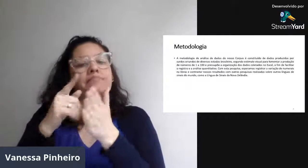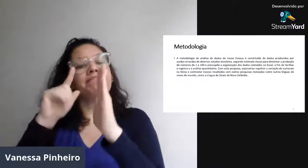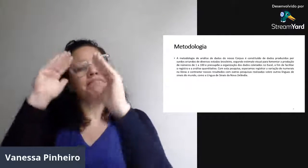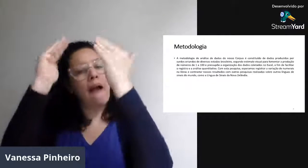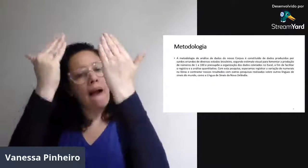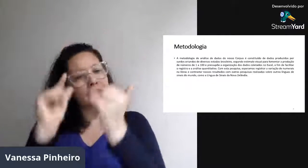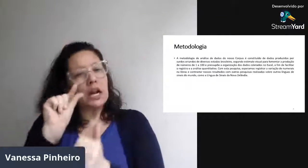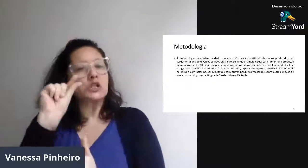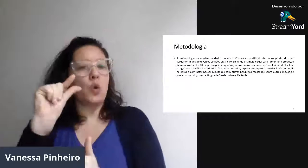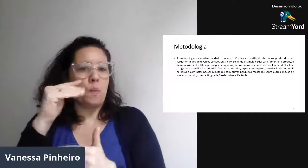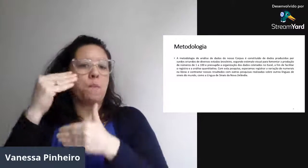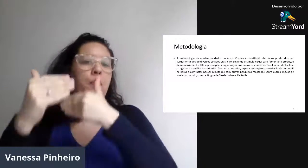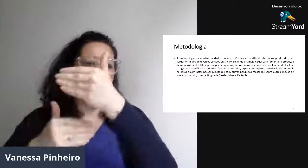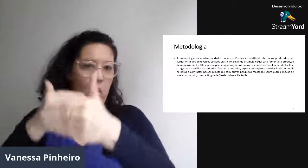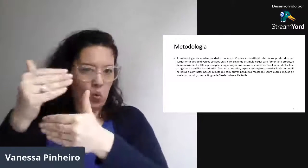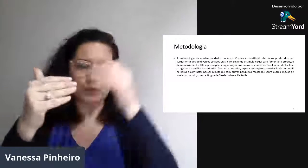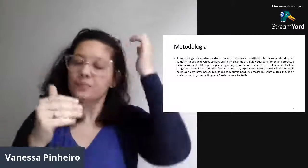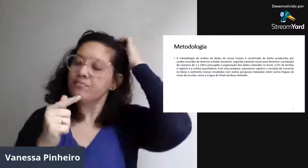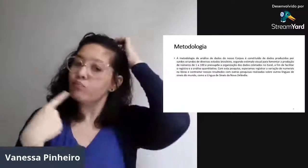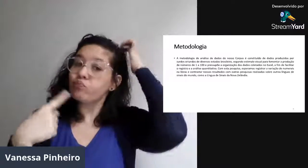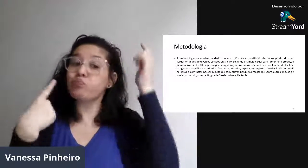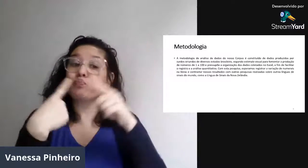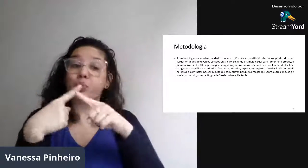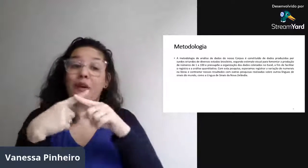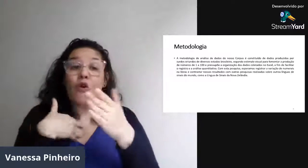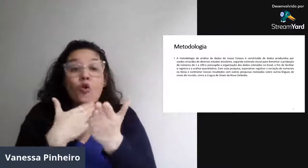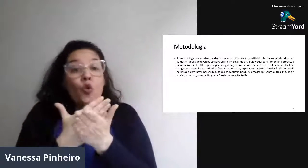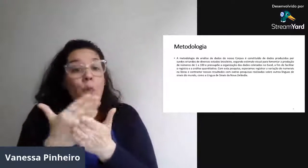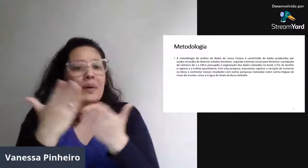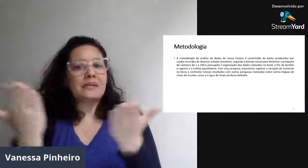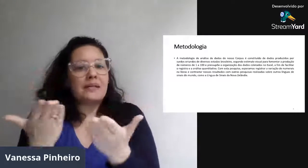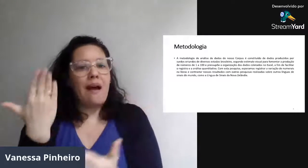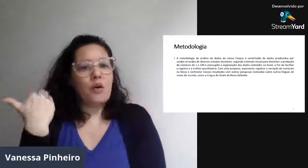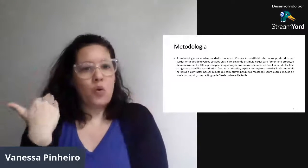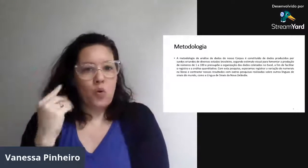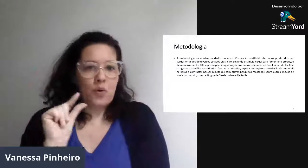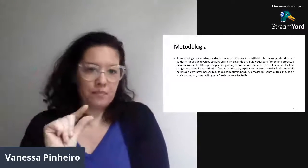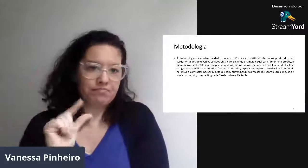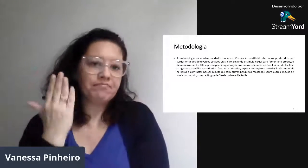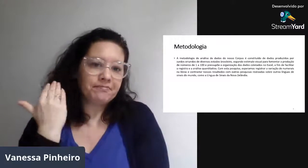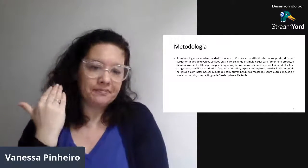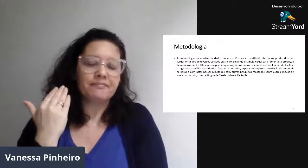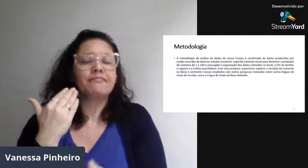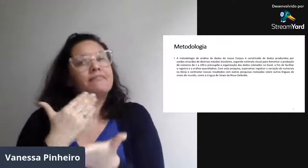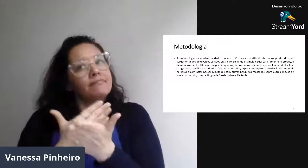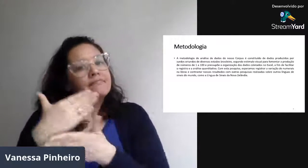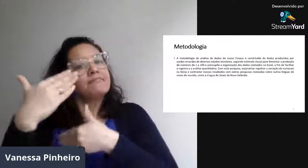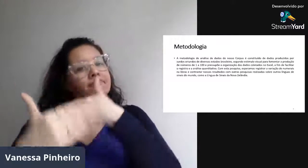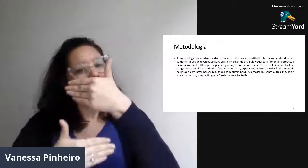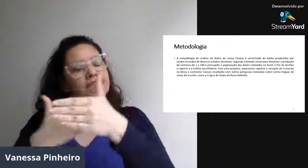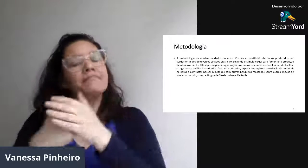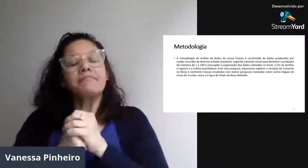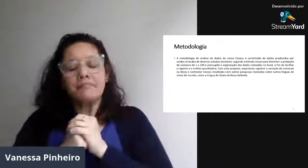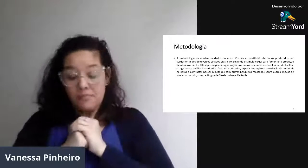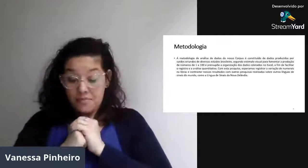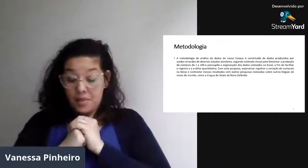Já comecei a fazer um pouco de análise. Ainda está em desenvolvimento. Porque eu comecei há pouco tempo, né? Então,